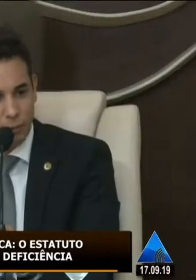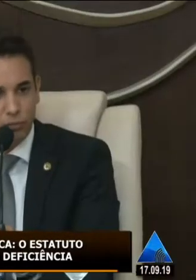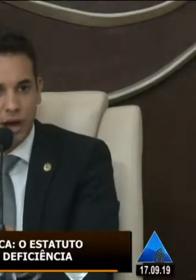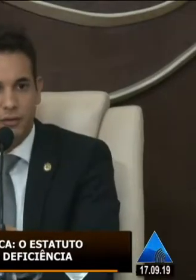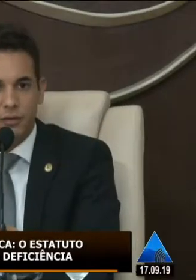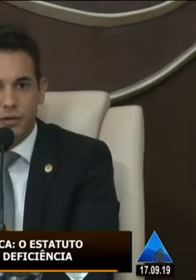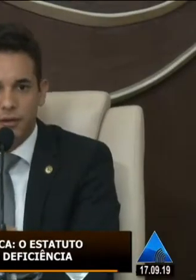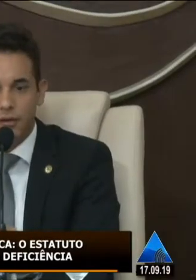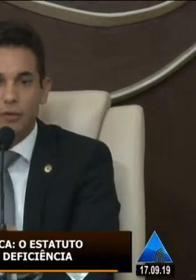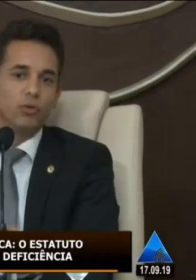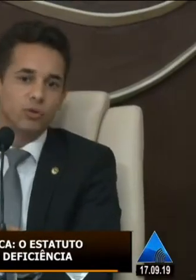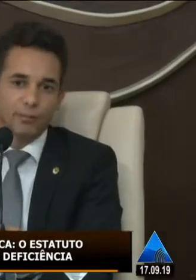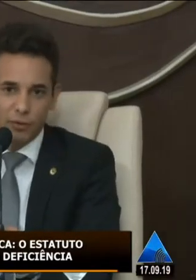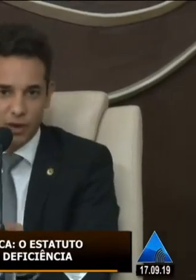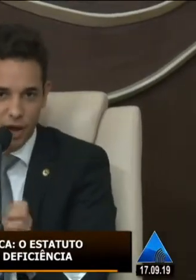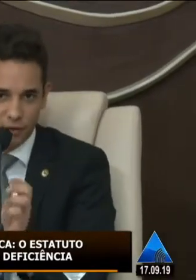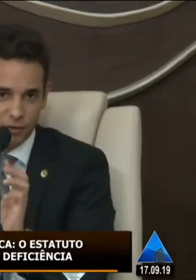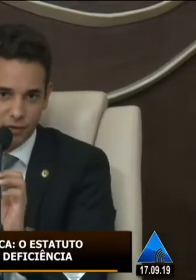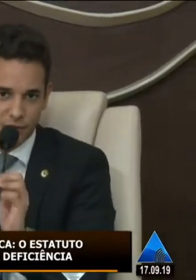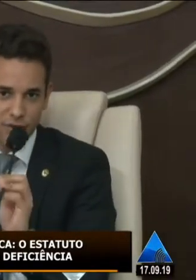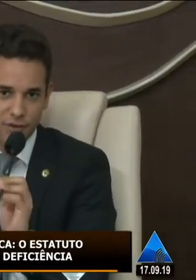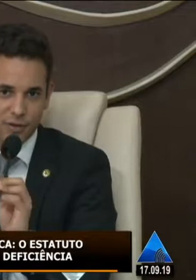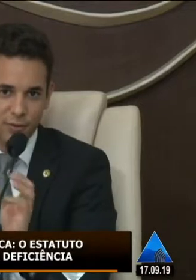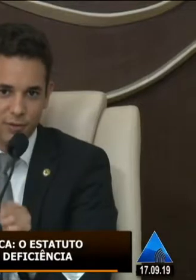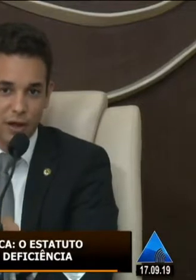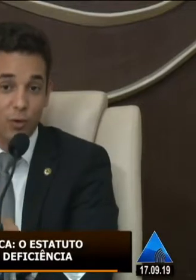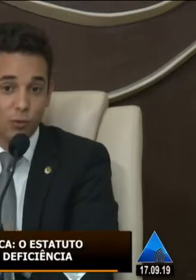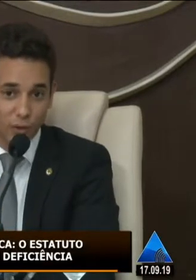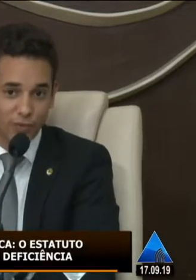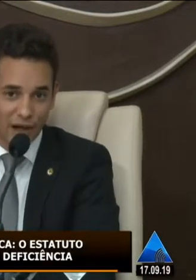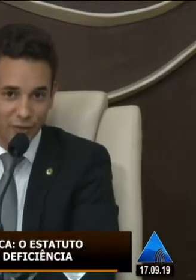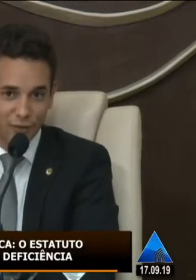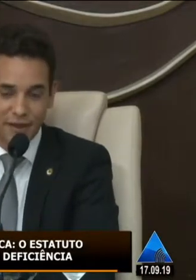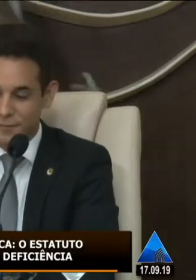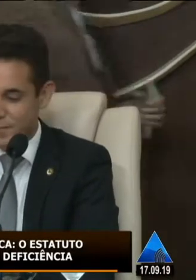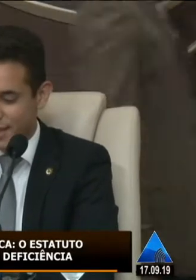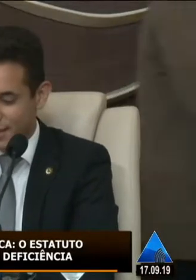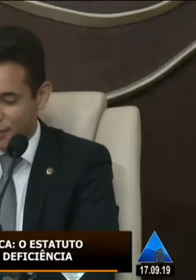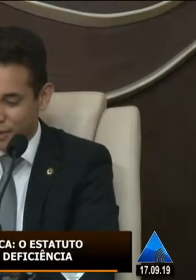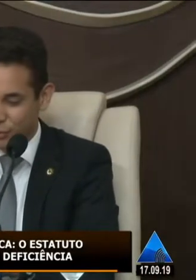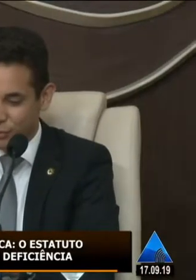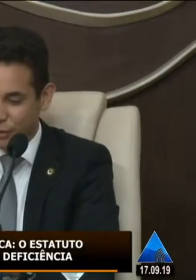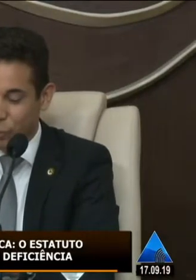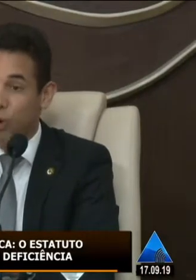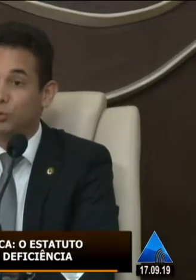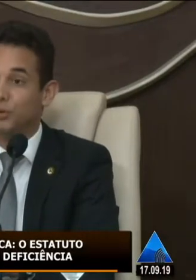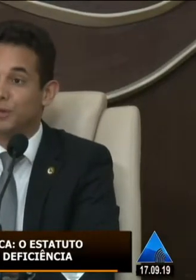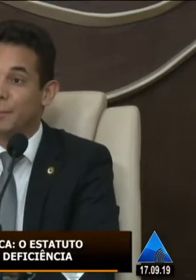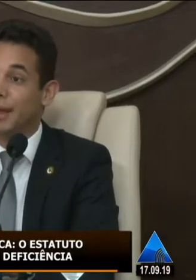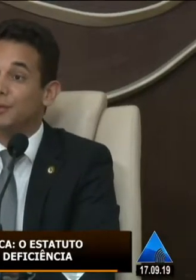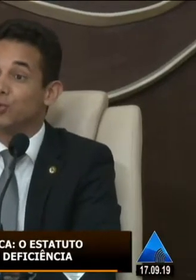inclusive deputados e nem todos os deputados falaram falaram alguns deputados mas nós vamos aqui